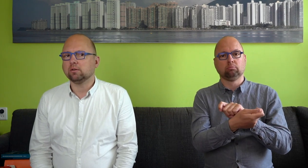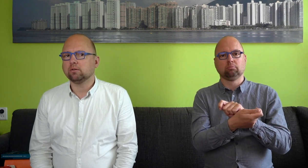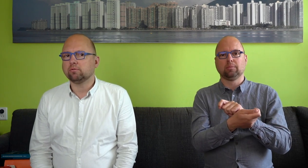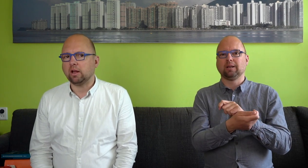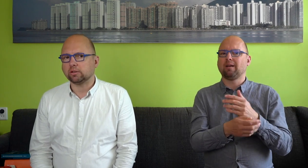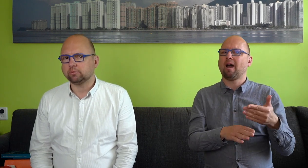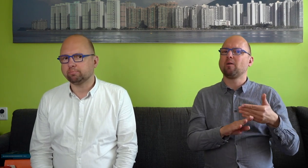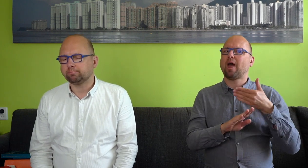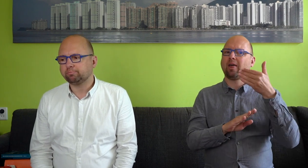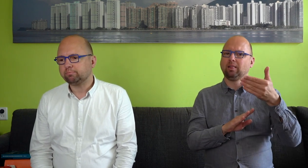verandert.